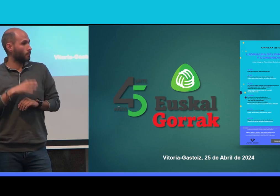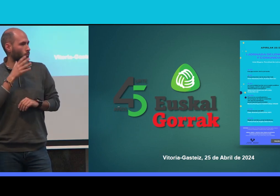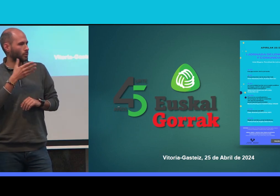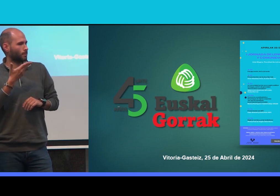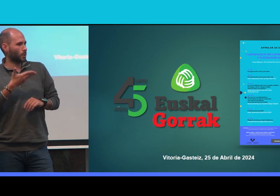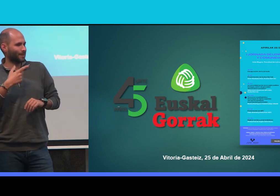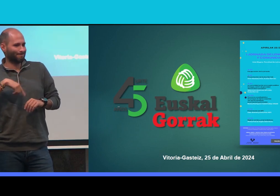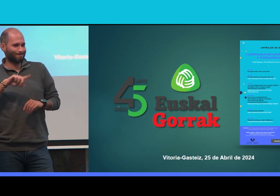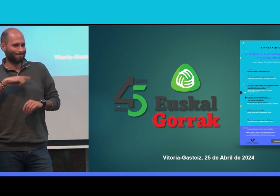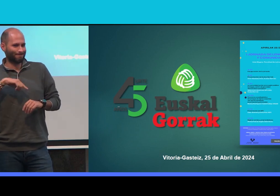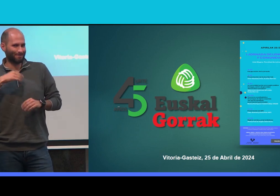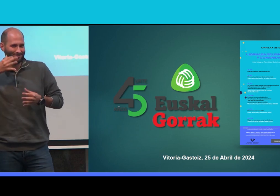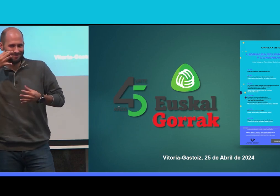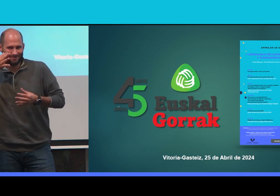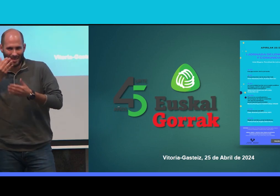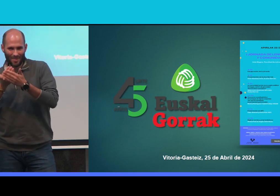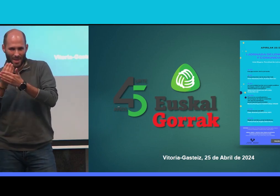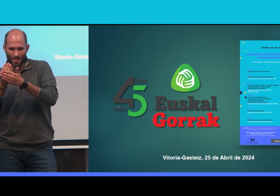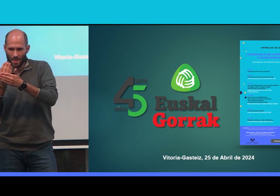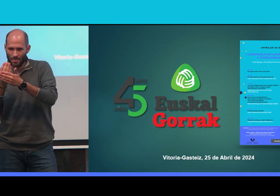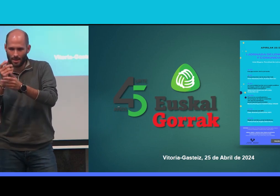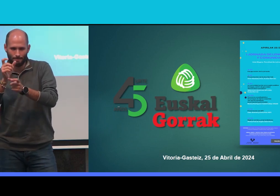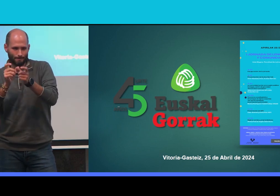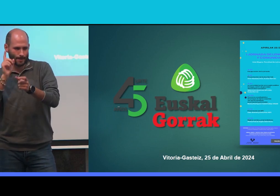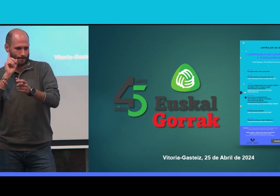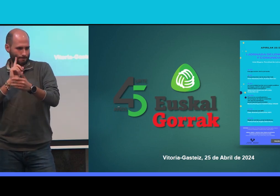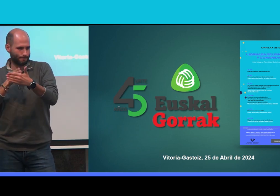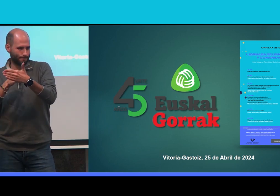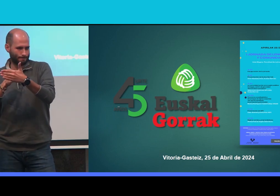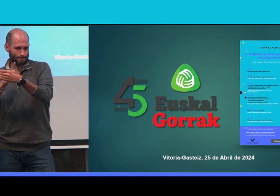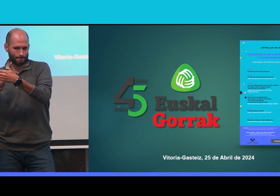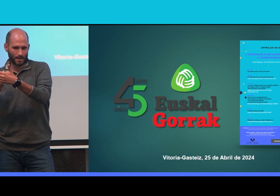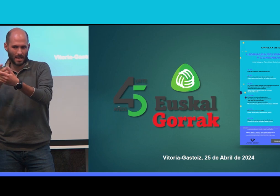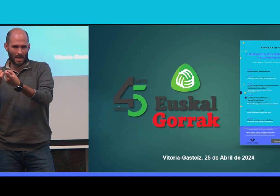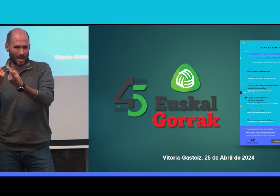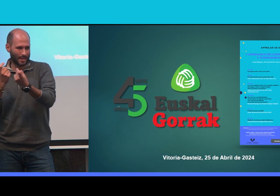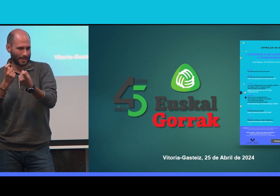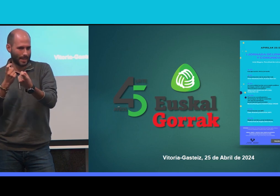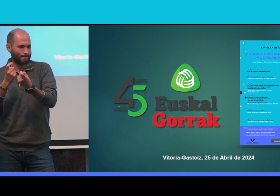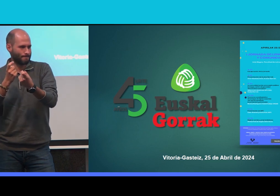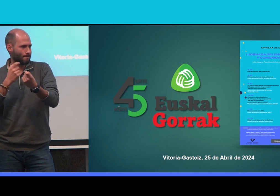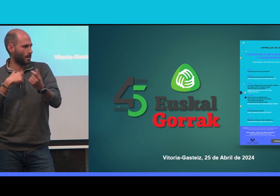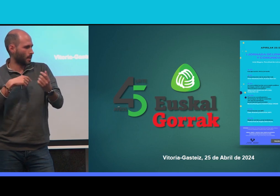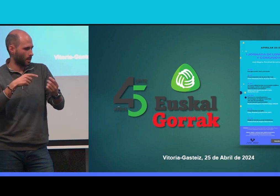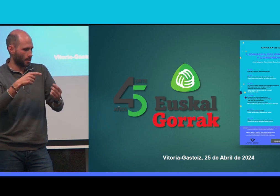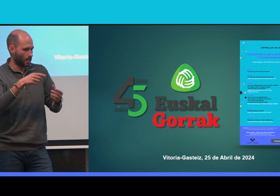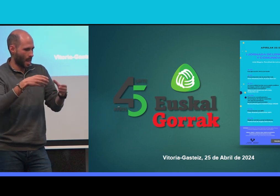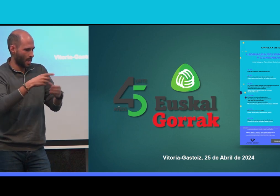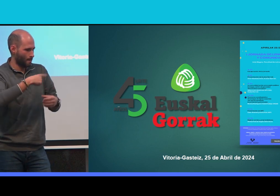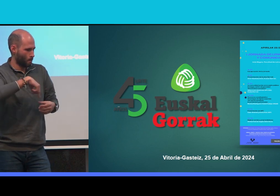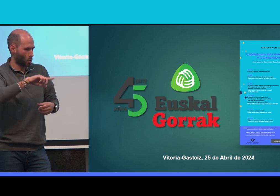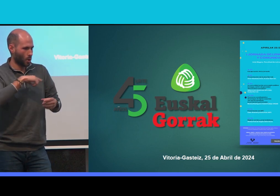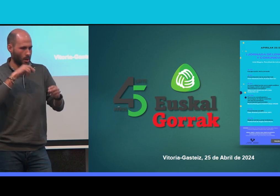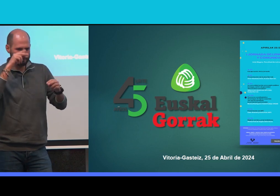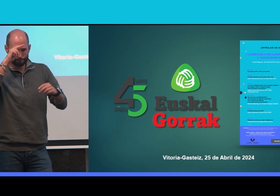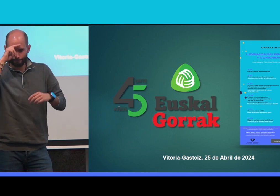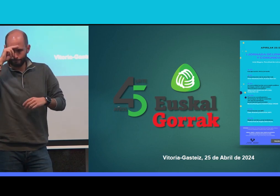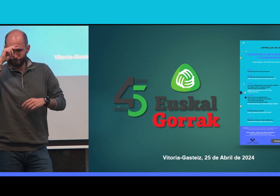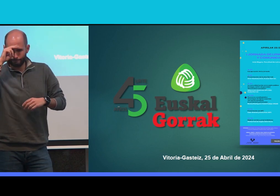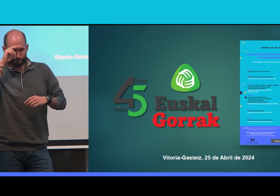representativa desde Euskal Gorrak, conocemos la realidad de las personas sordas en su día a día, cuáles son las barreras a las